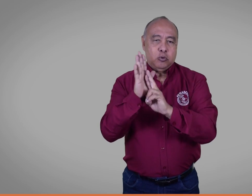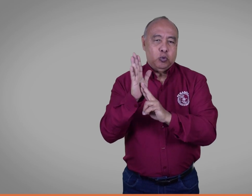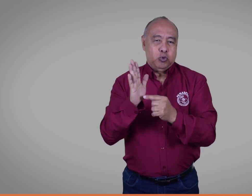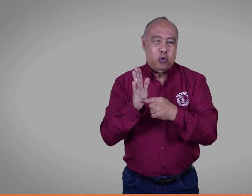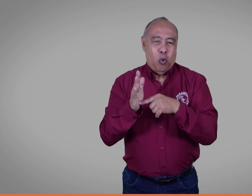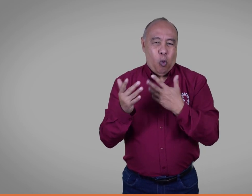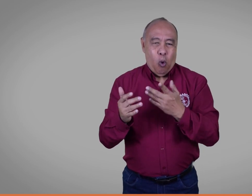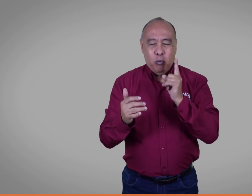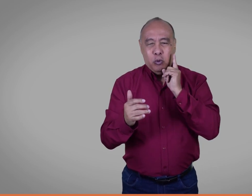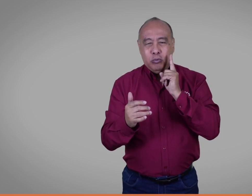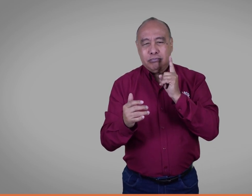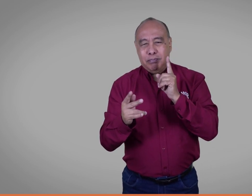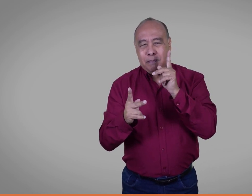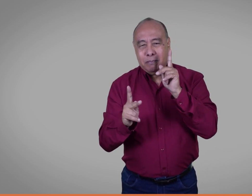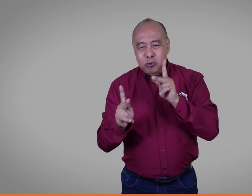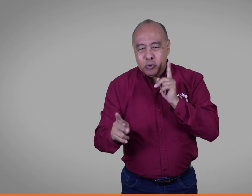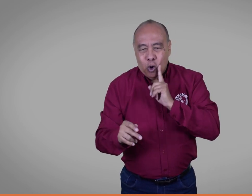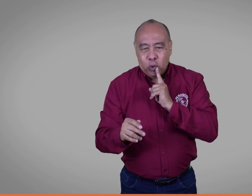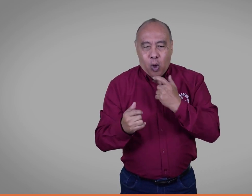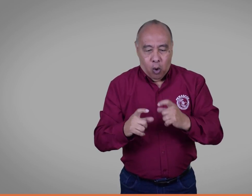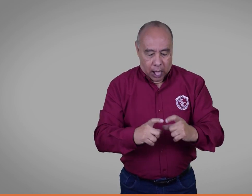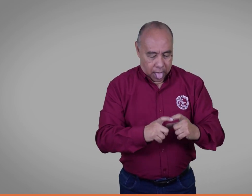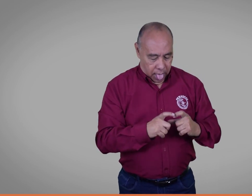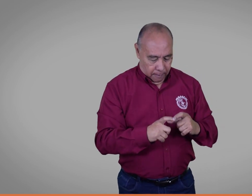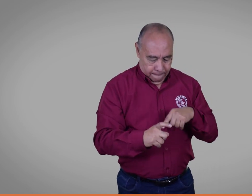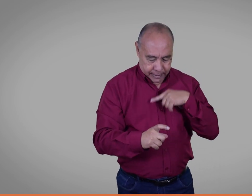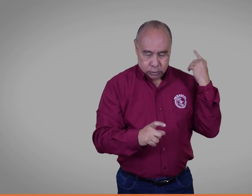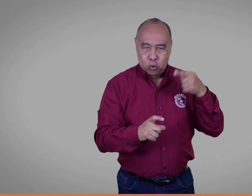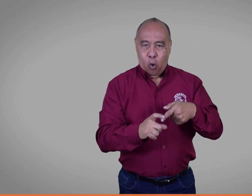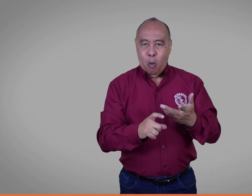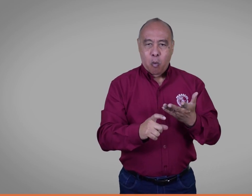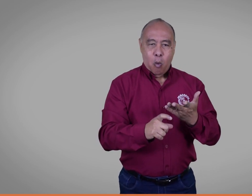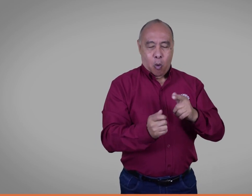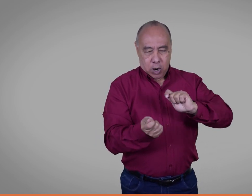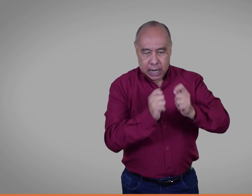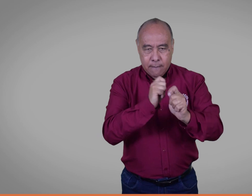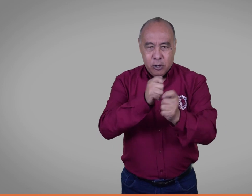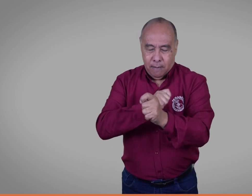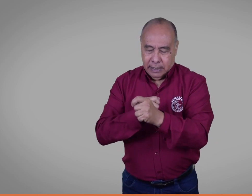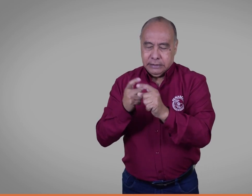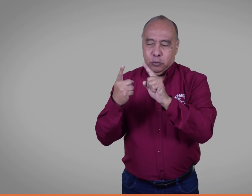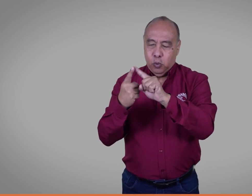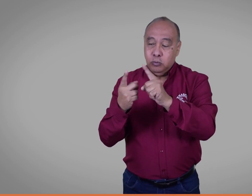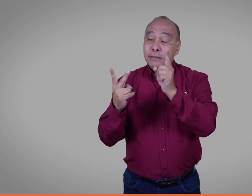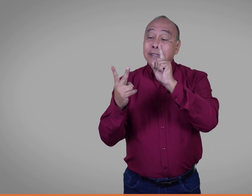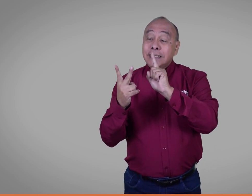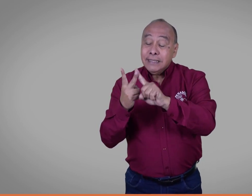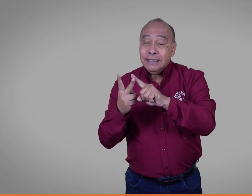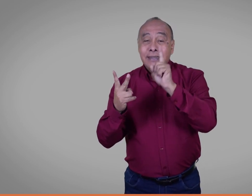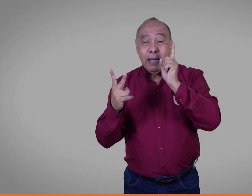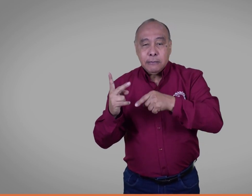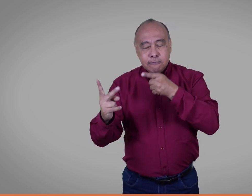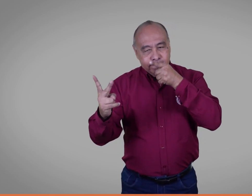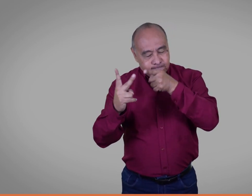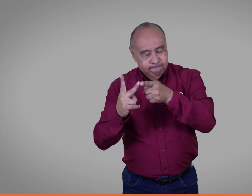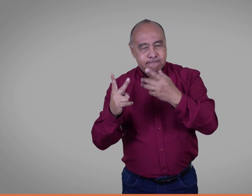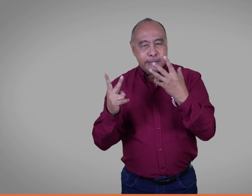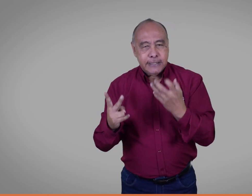ajuste a la resolución enfocada en la renovación de la licencia de conducción para las personas sordas. Y lo segundo, el